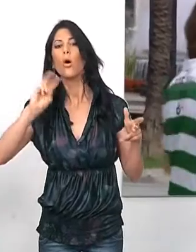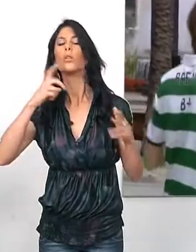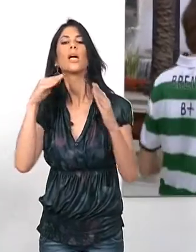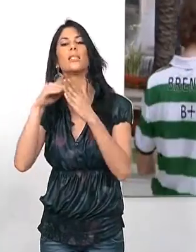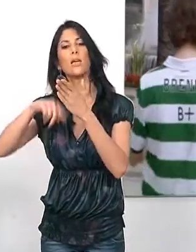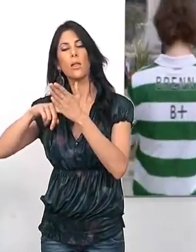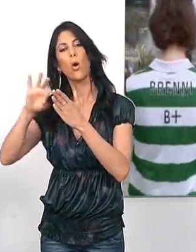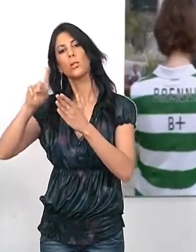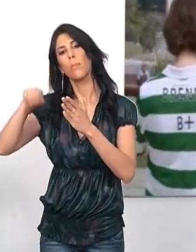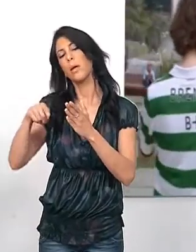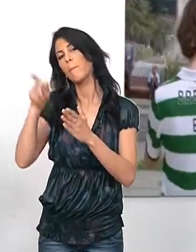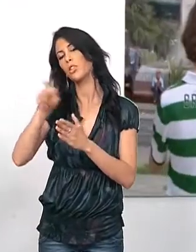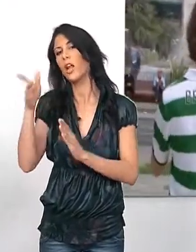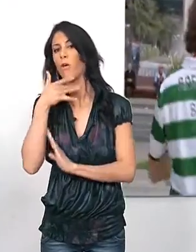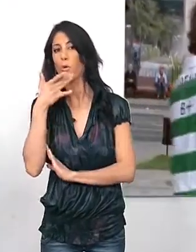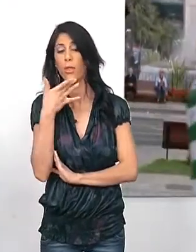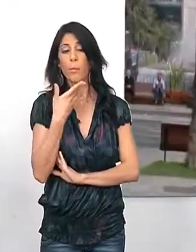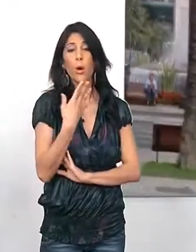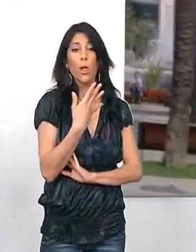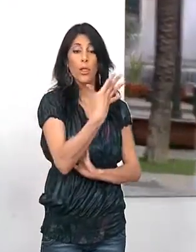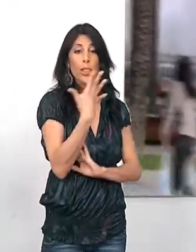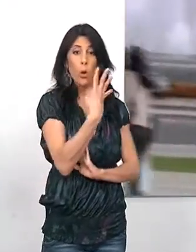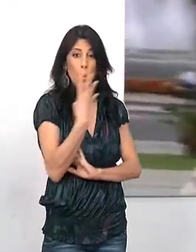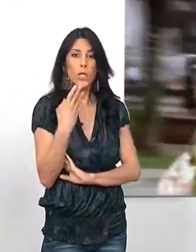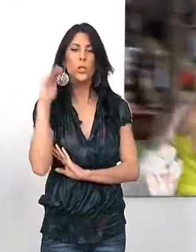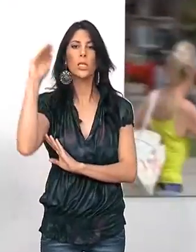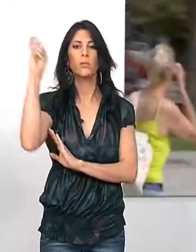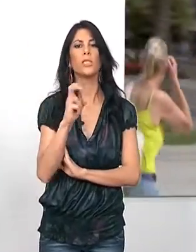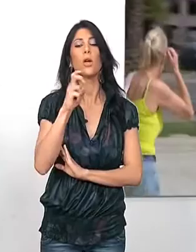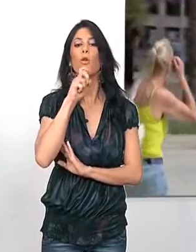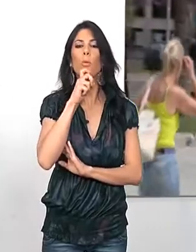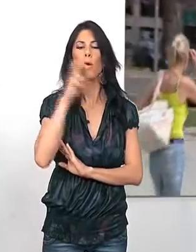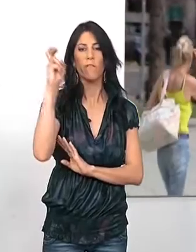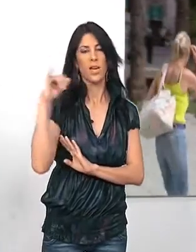en viviendas alquiladas o de conocidos. Cuatro de cada cinco extranjeros vinieron a España en avión.